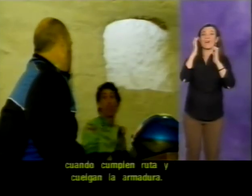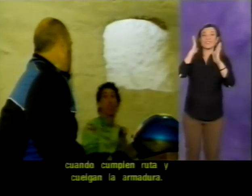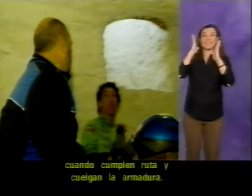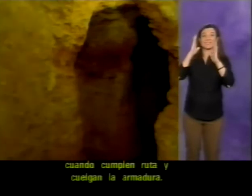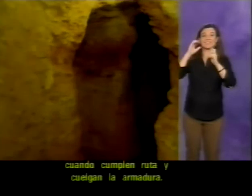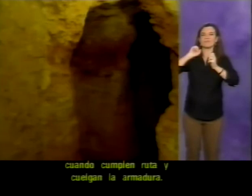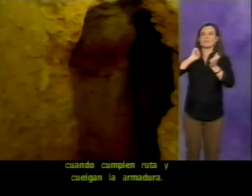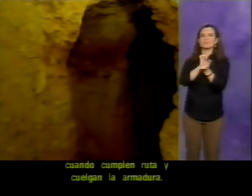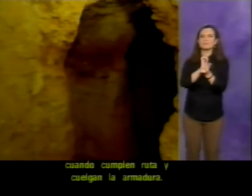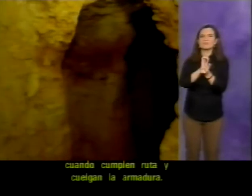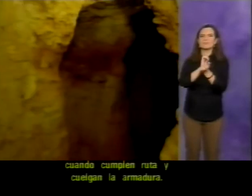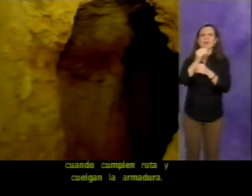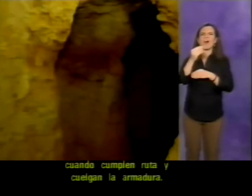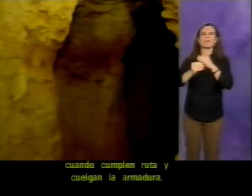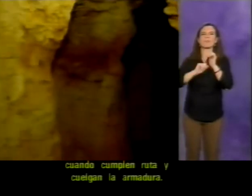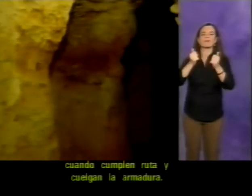y cuelgan la armadura.